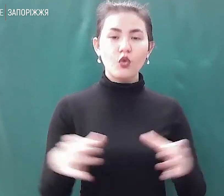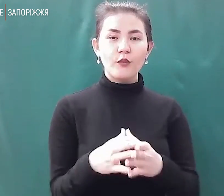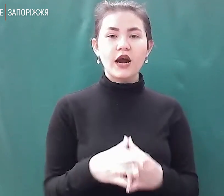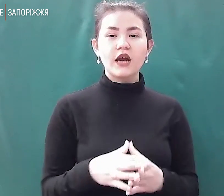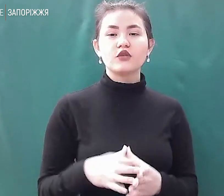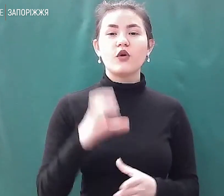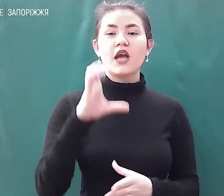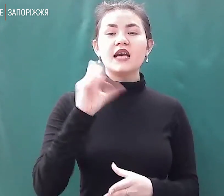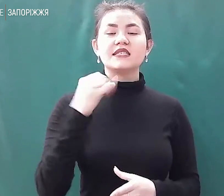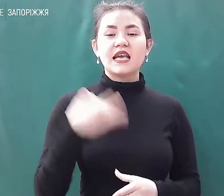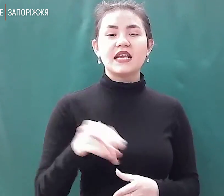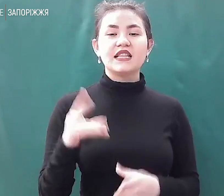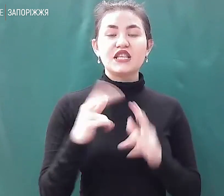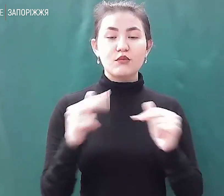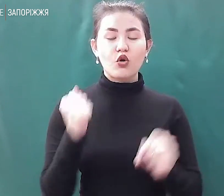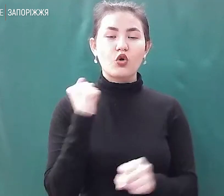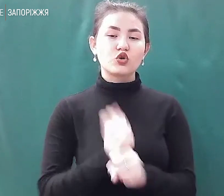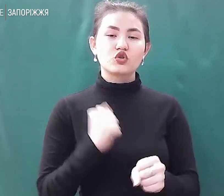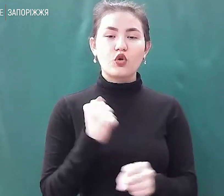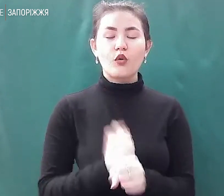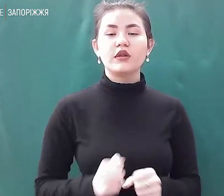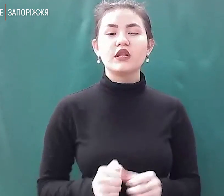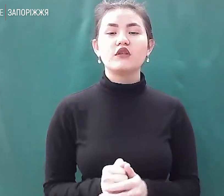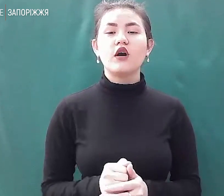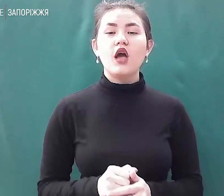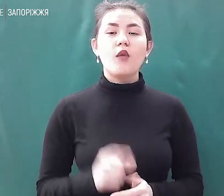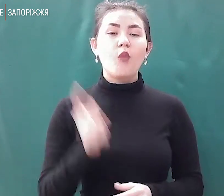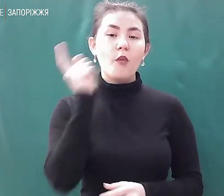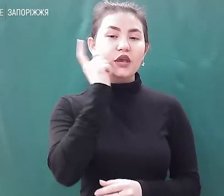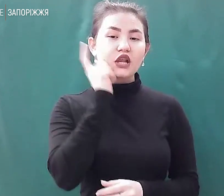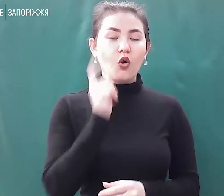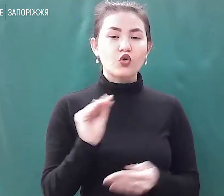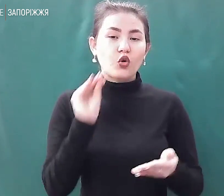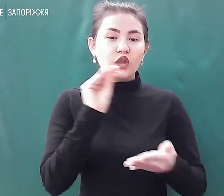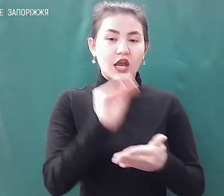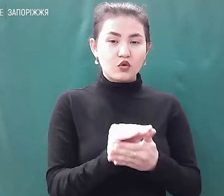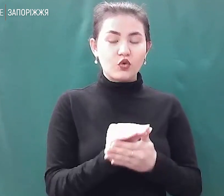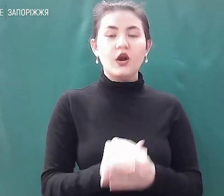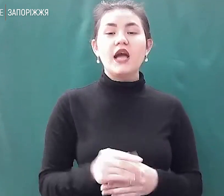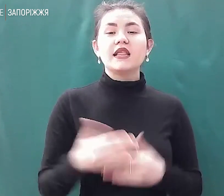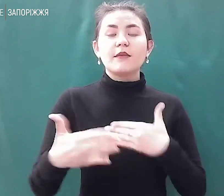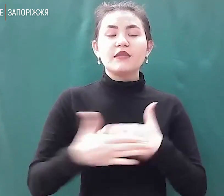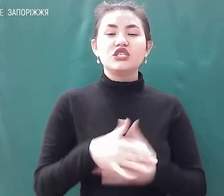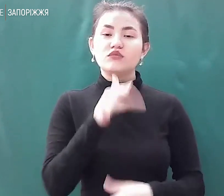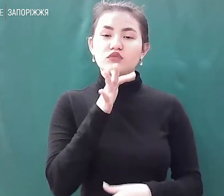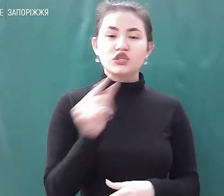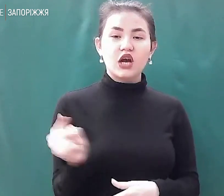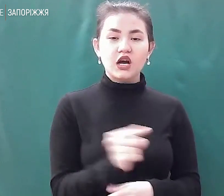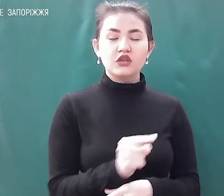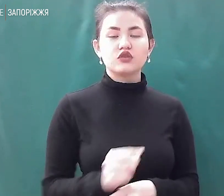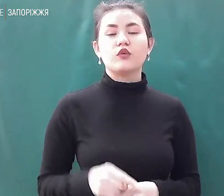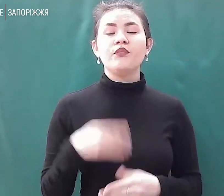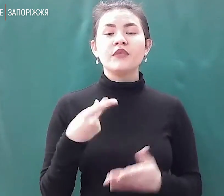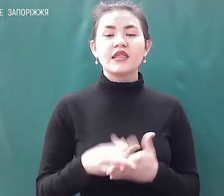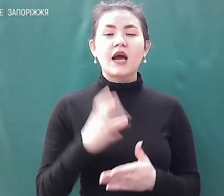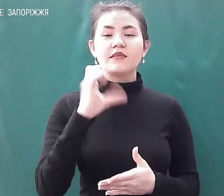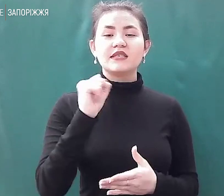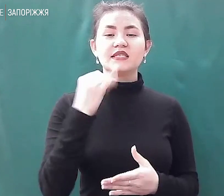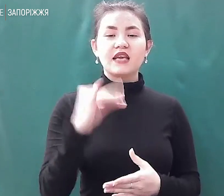розроблено функціонал мобільного додатку. Найближчим часом у додатку SaveEcoBot з